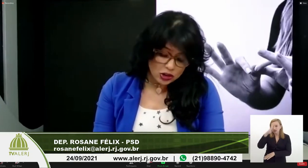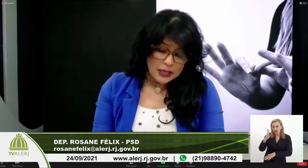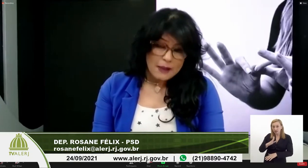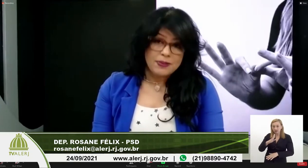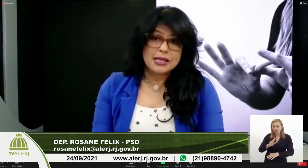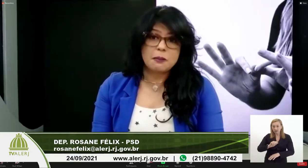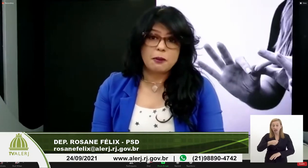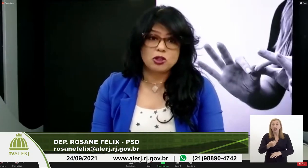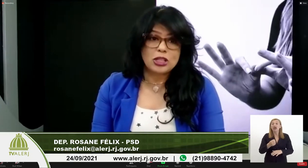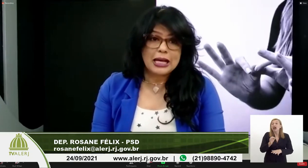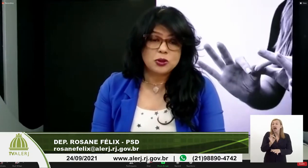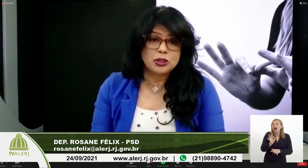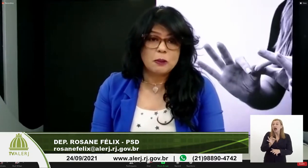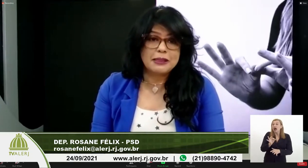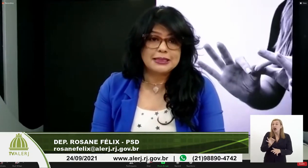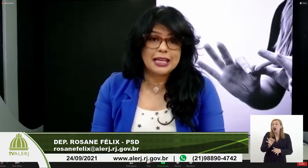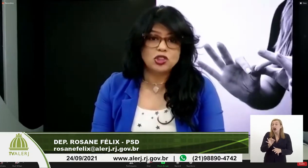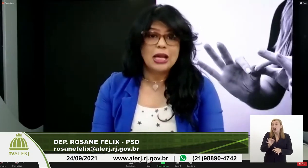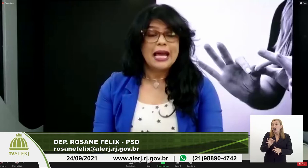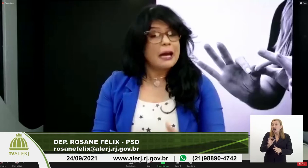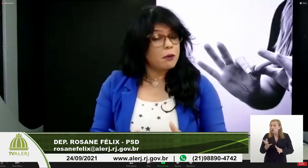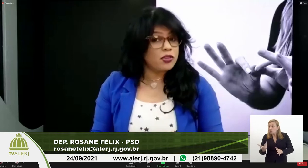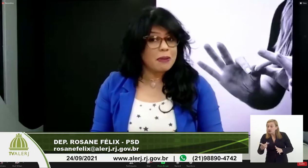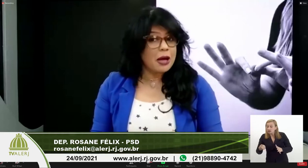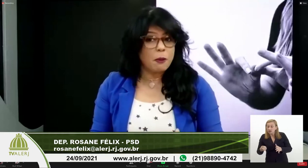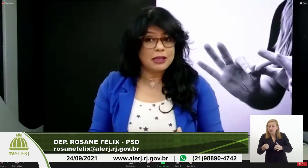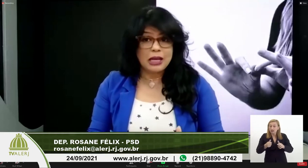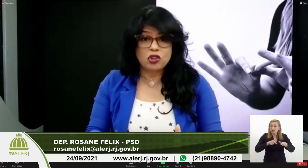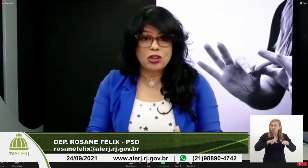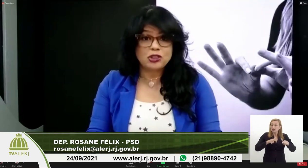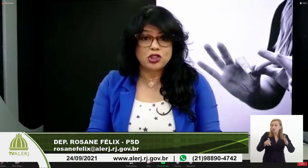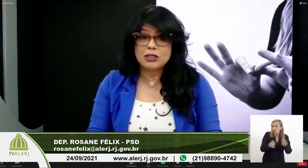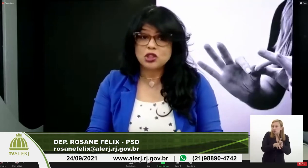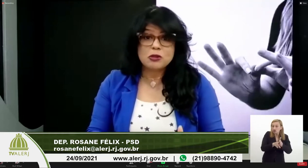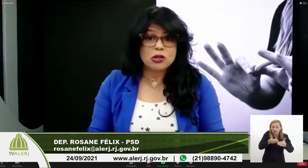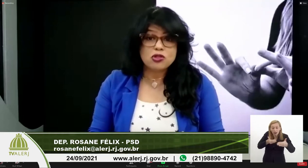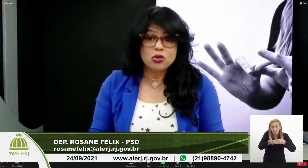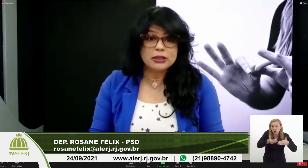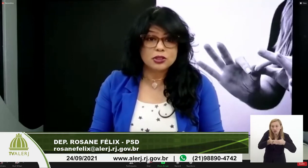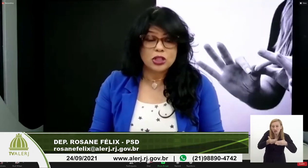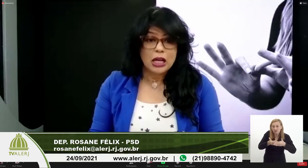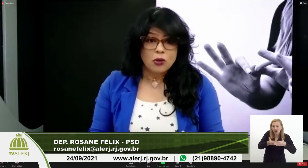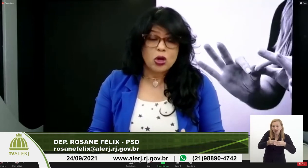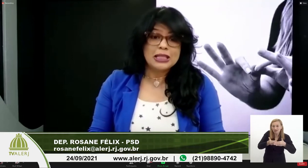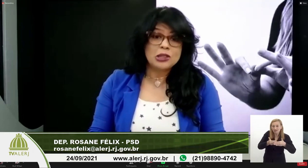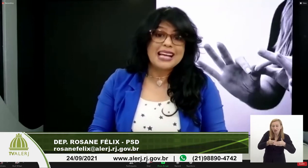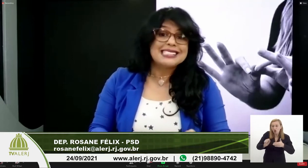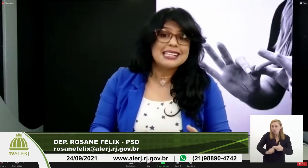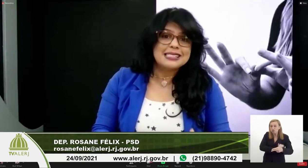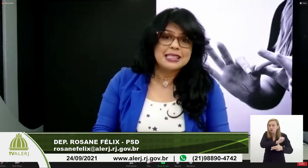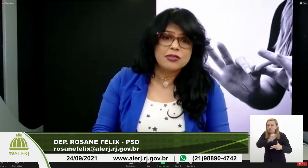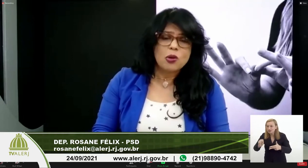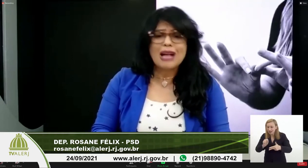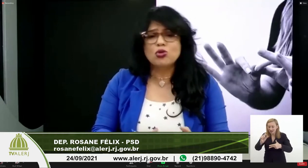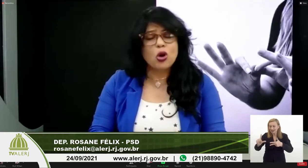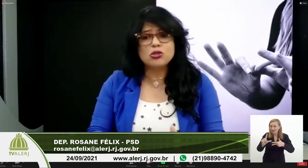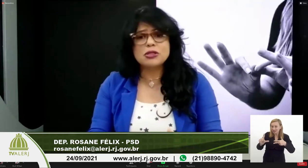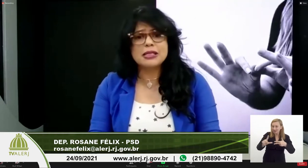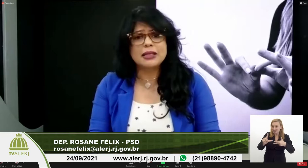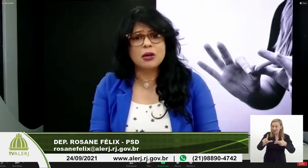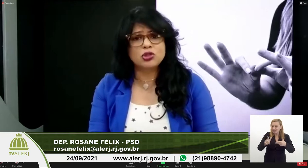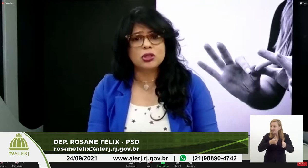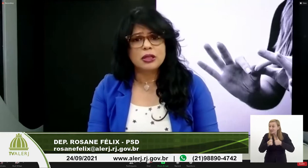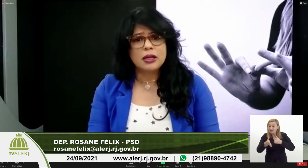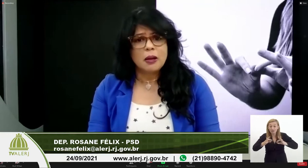finalidade desse projeto, senhor presidente, é aproximar o poder legislativo das pessoas surdas, tornando-o acessível a